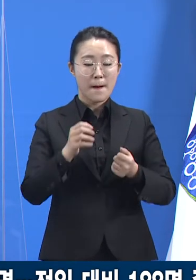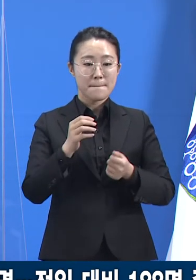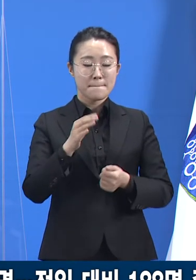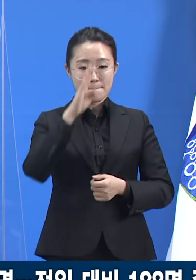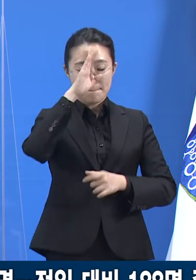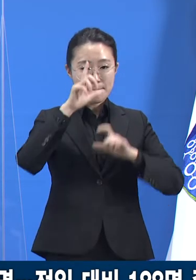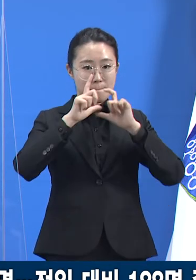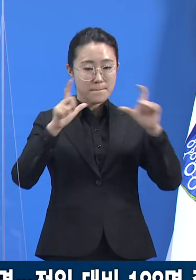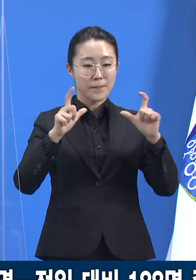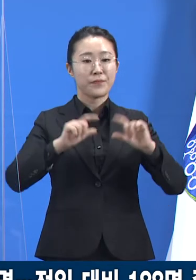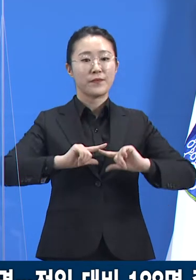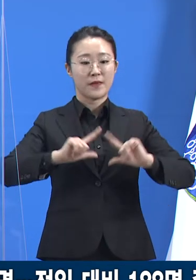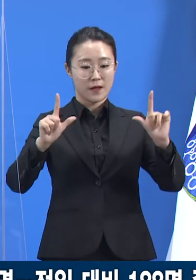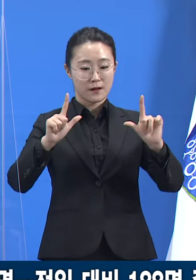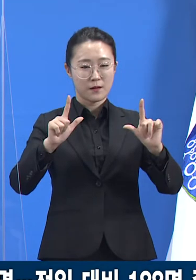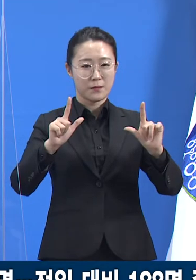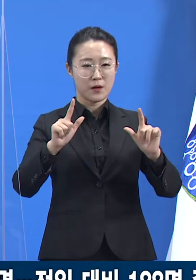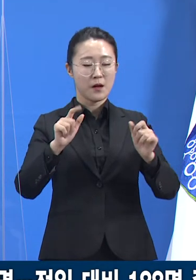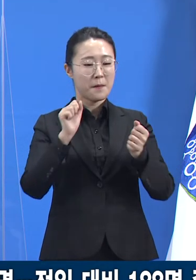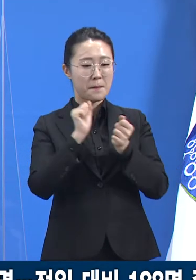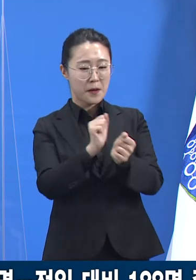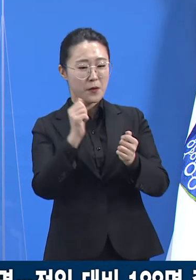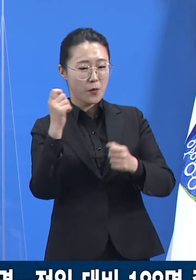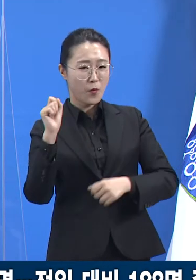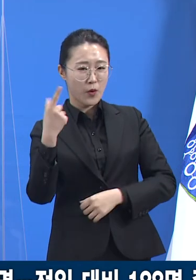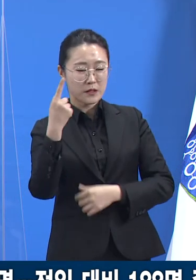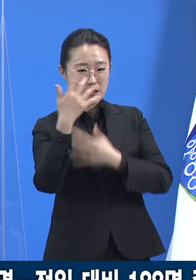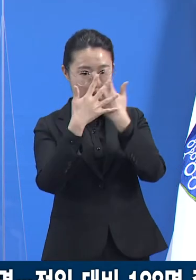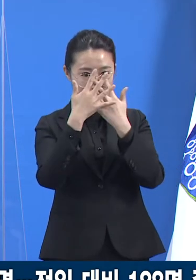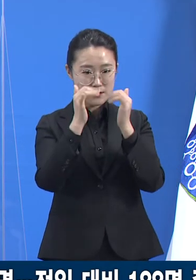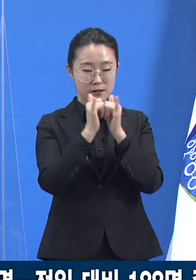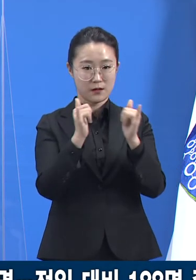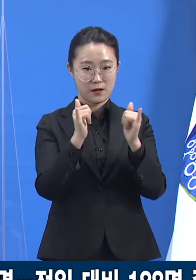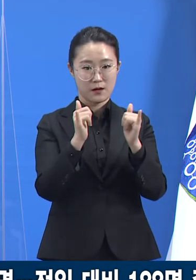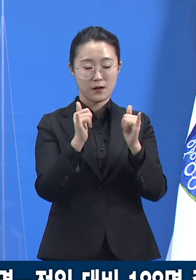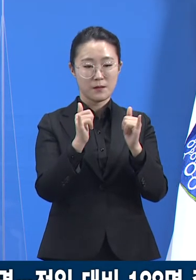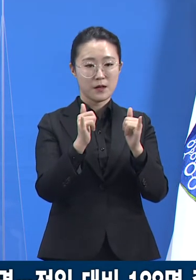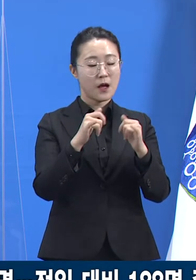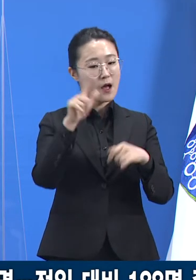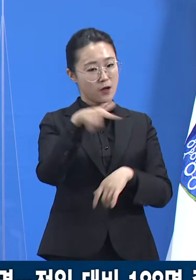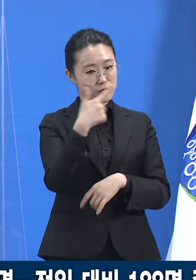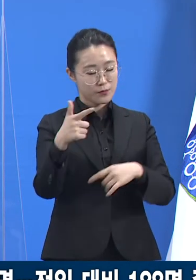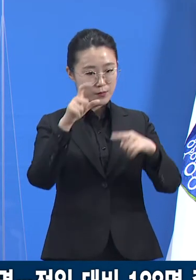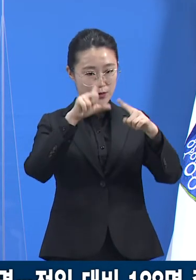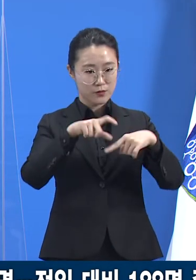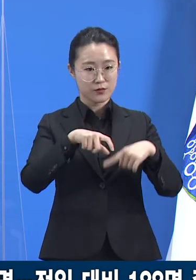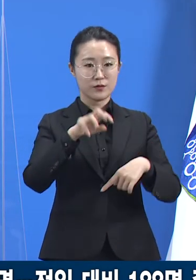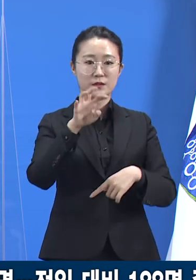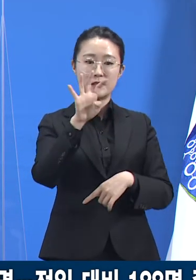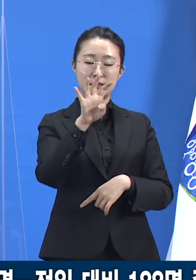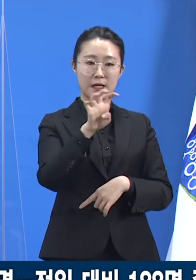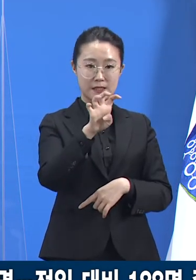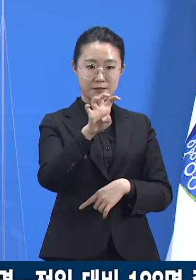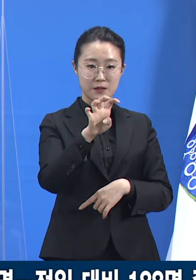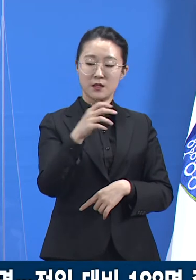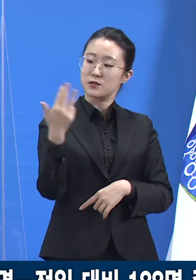알 수 없는 확진자 통계도 일평균 40명입니다. 전주 평균 41명과 유사합니다.